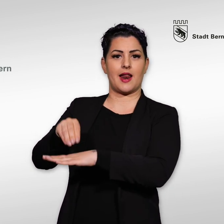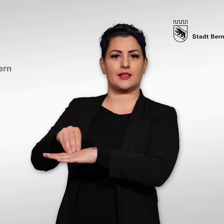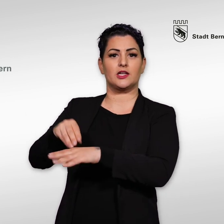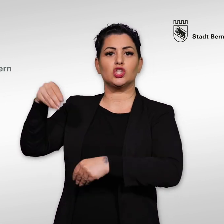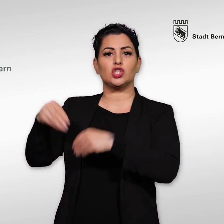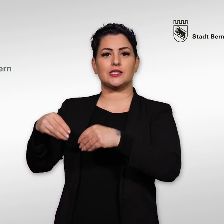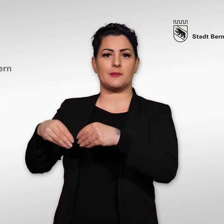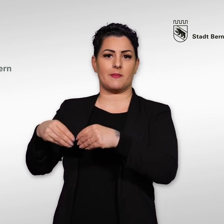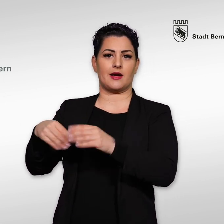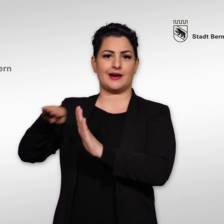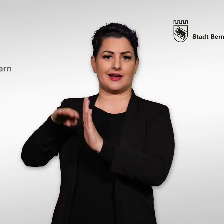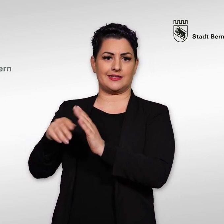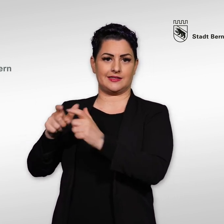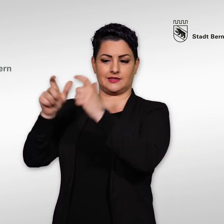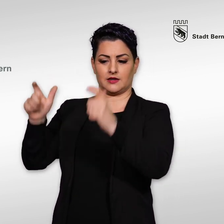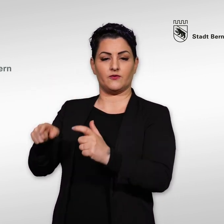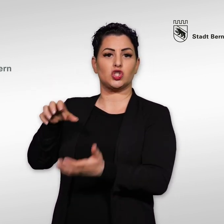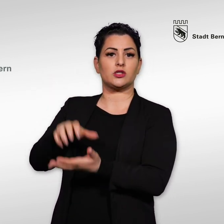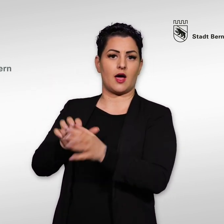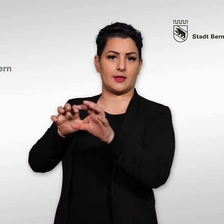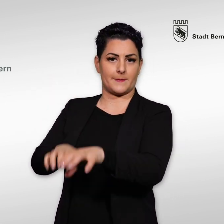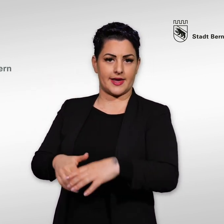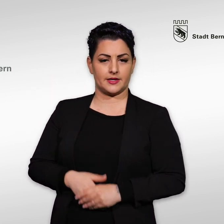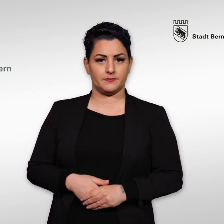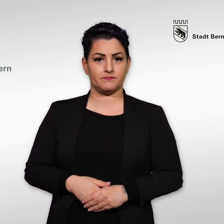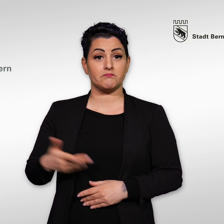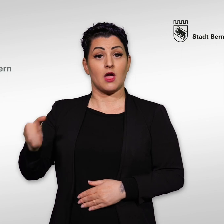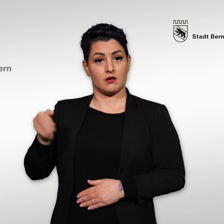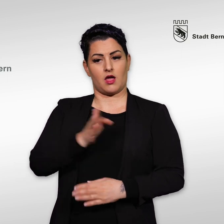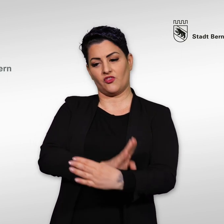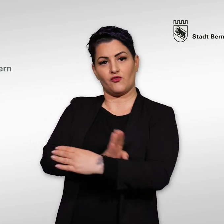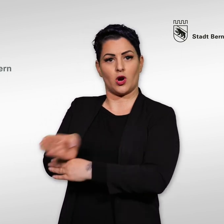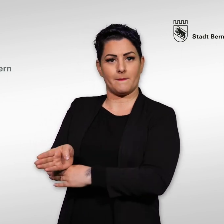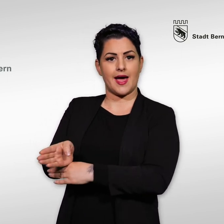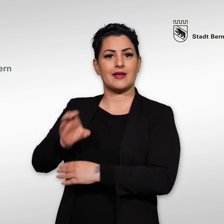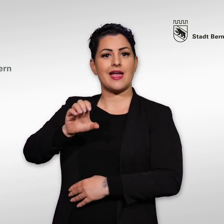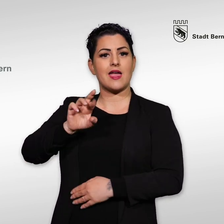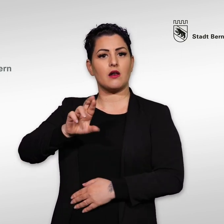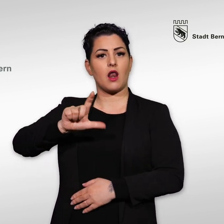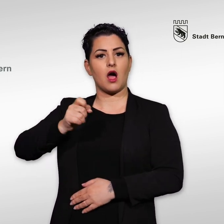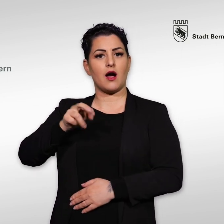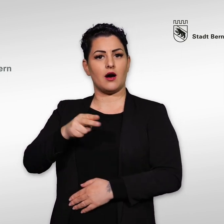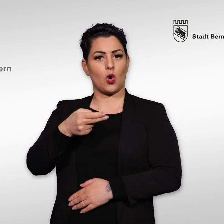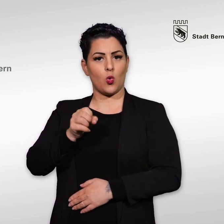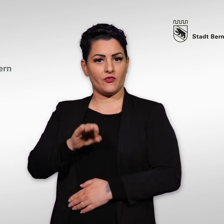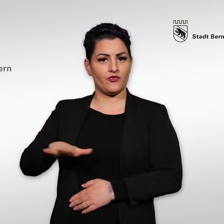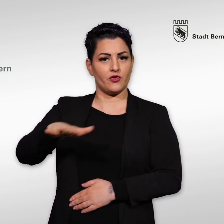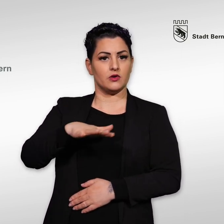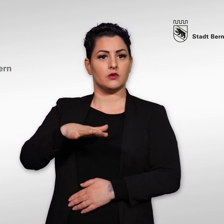direkt beim Stimmregister der Stadt Bern. Wir helfen Ihnen gerne weiter. Sie finden uns im Erlacher Hof an der